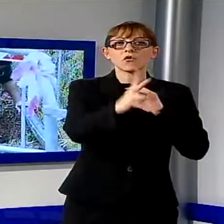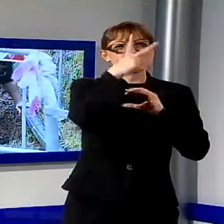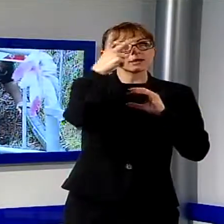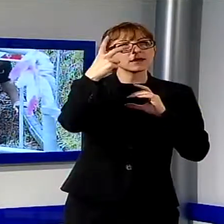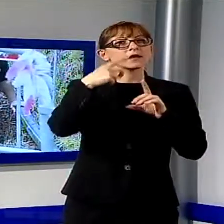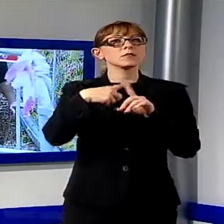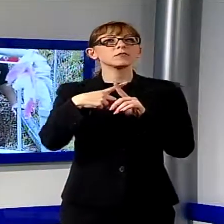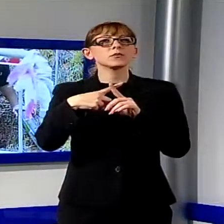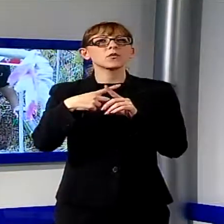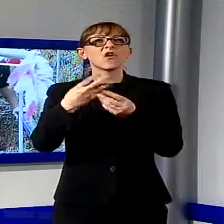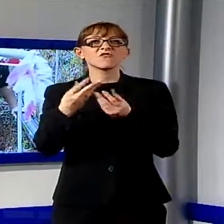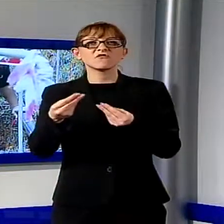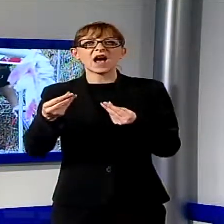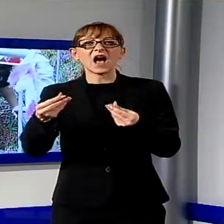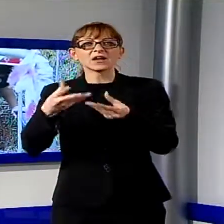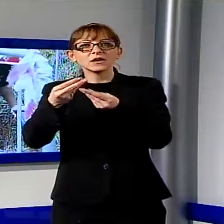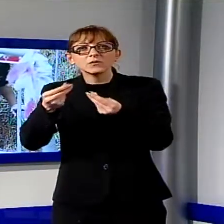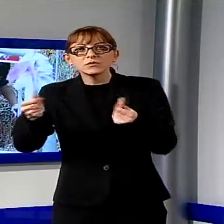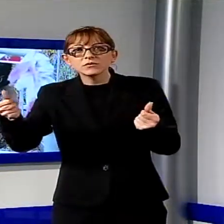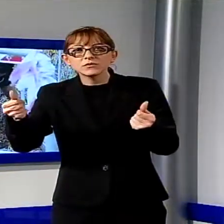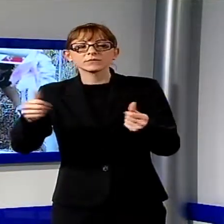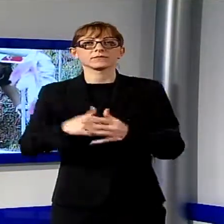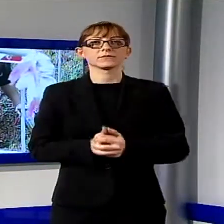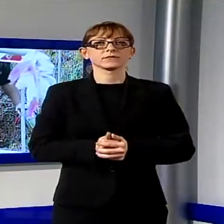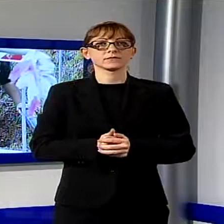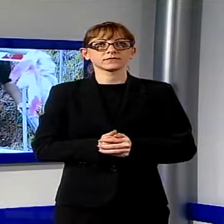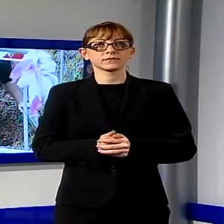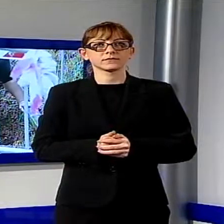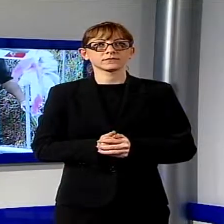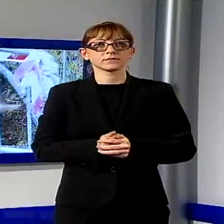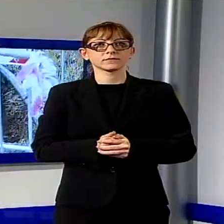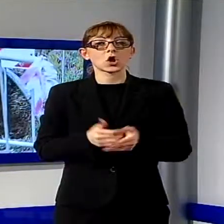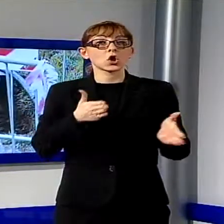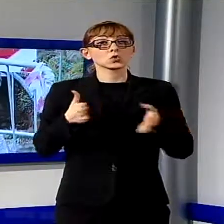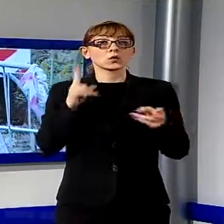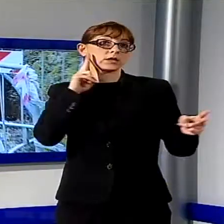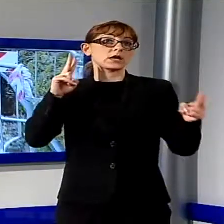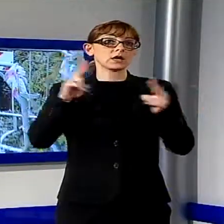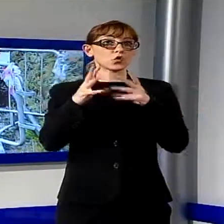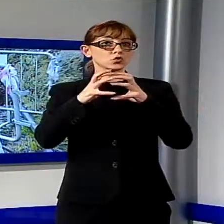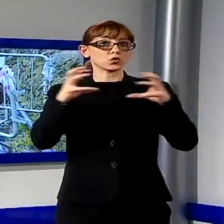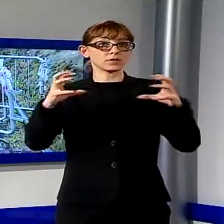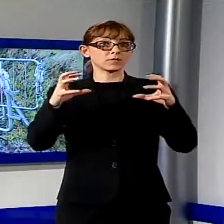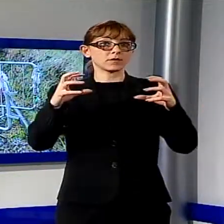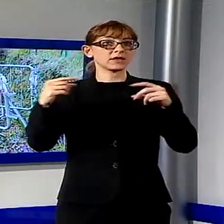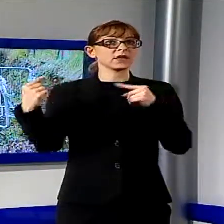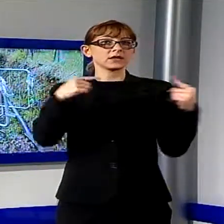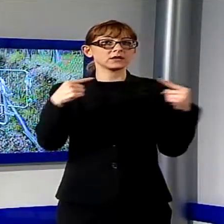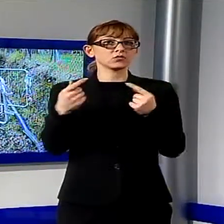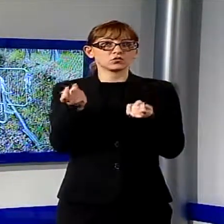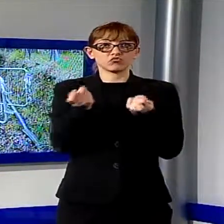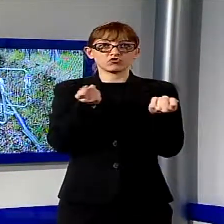milioni di euro. All'incontro con le imprese si discuterà anche delle novità informatiche sulla gestione delle gare e sulla